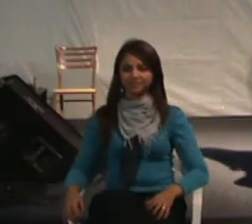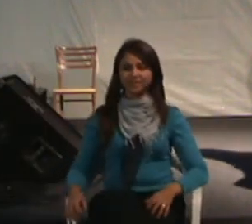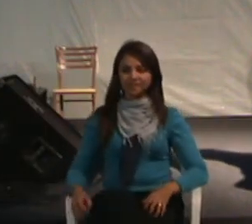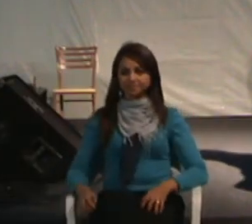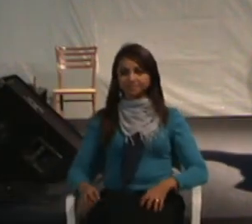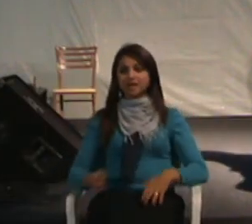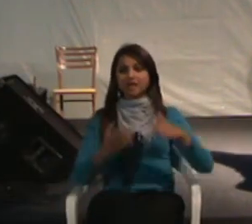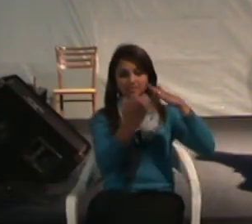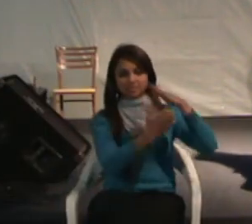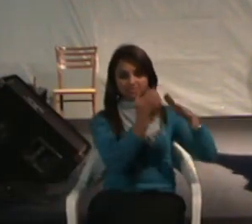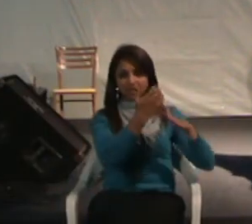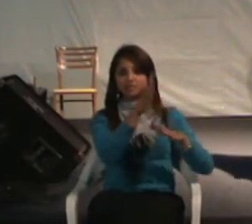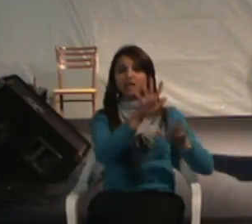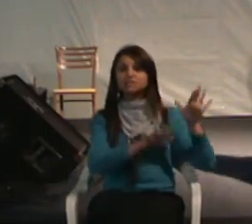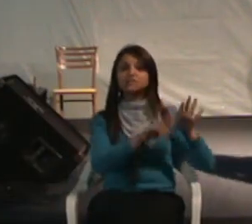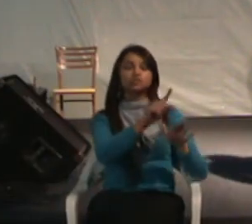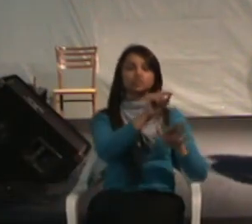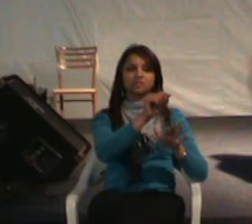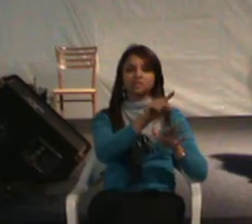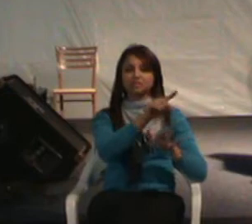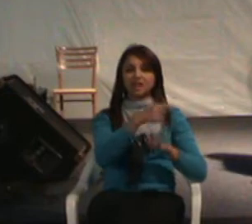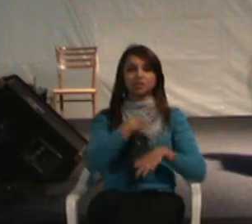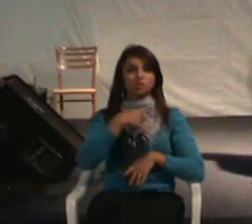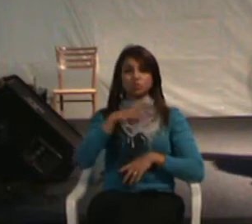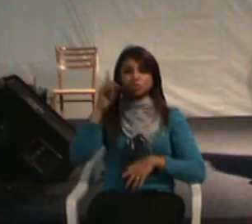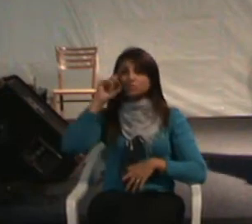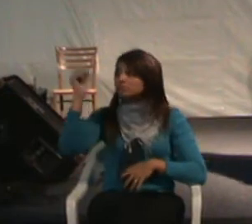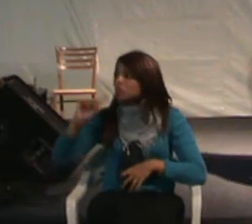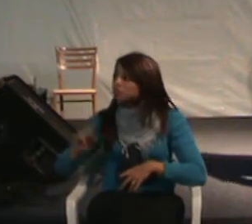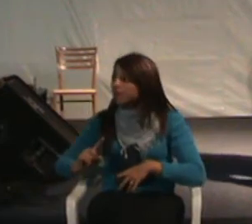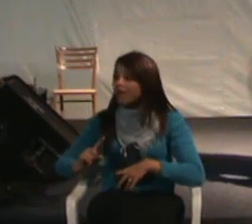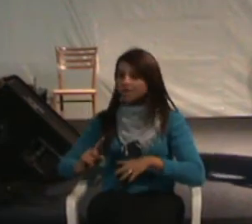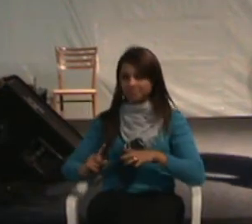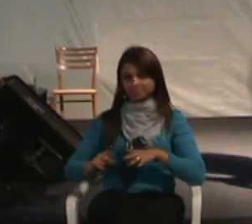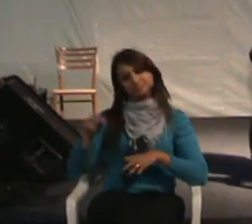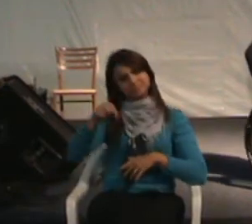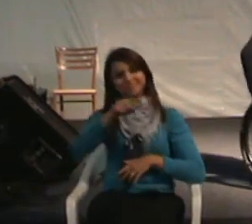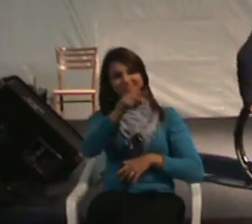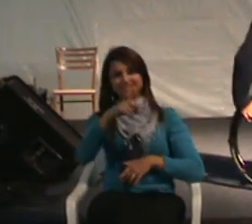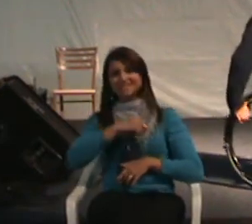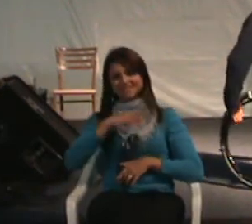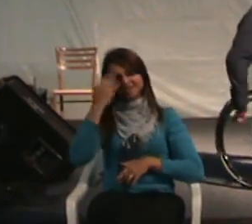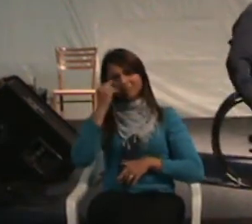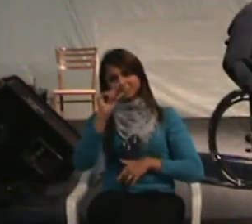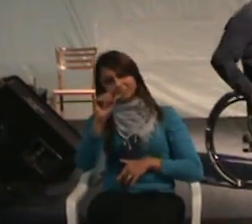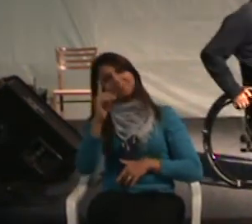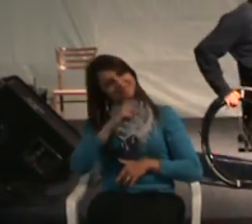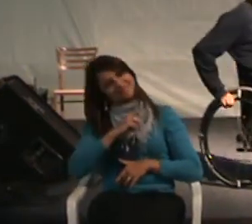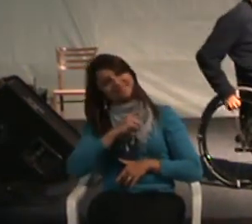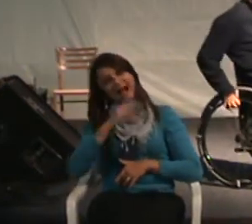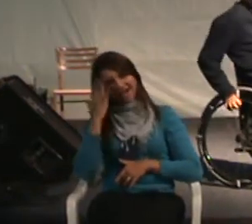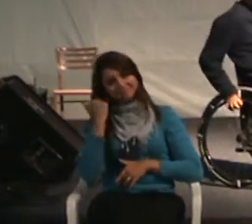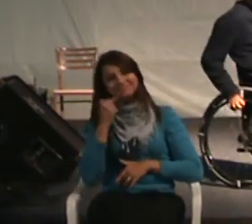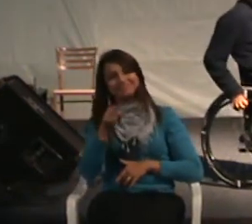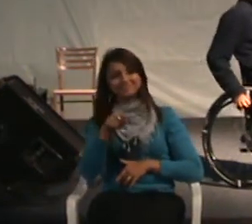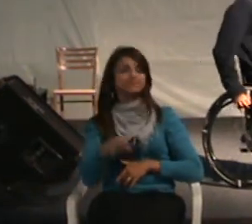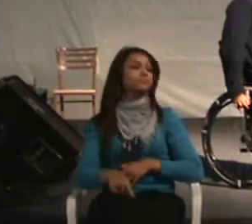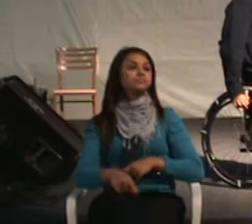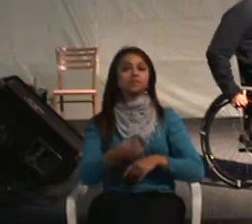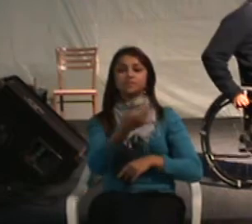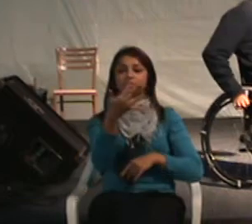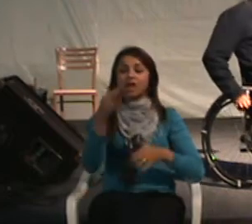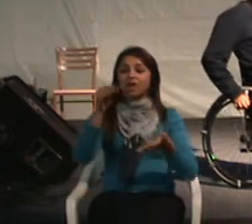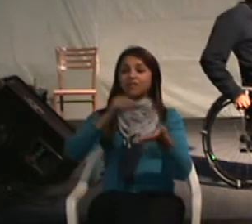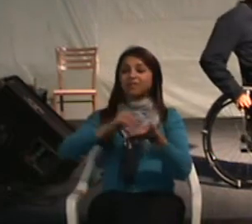também já não têm tanto. E alguma informação. Falta de sensibilidade, falta de capacitação.